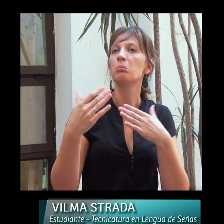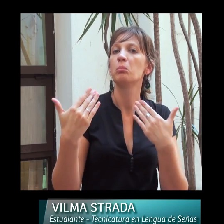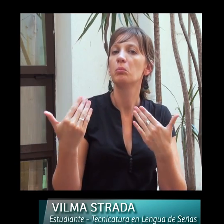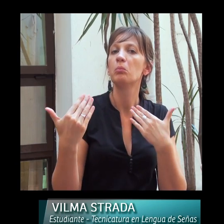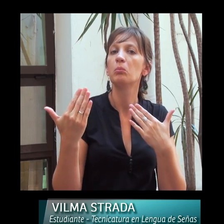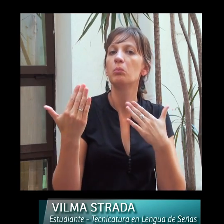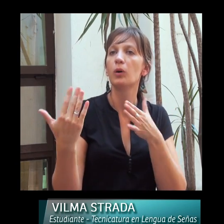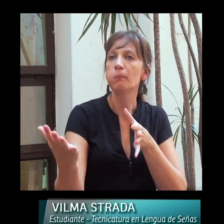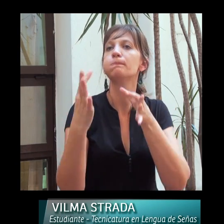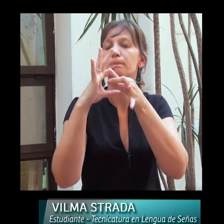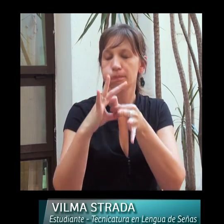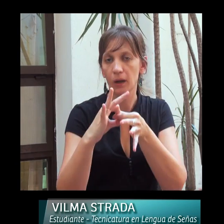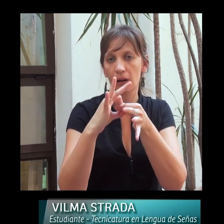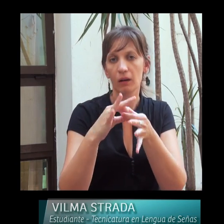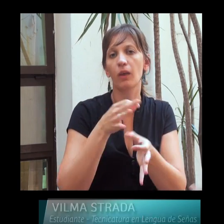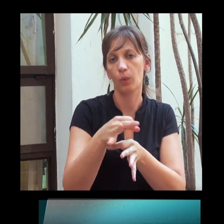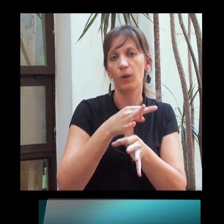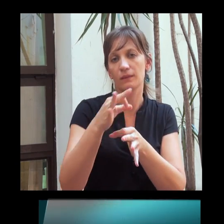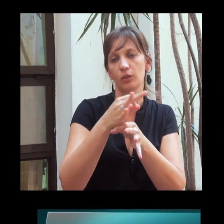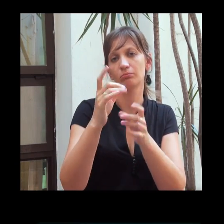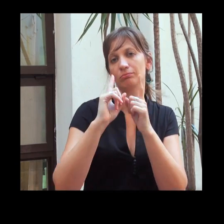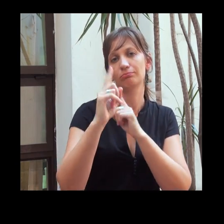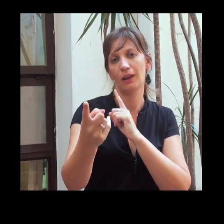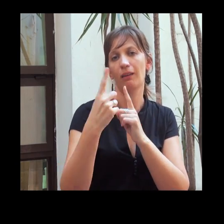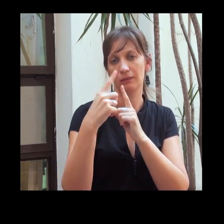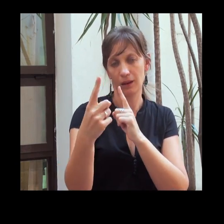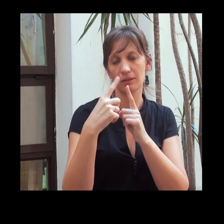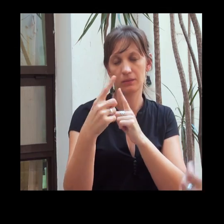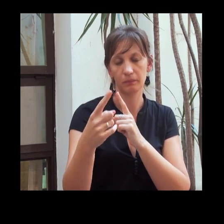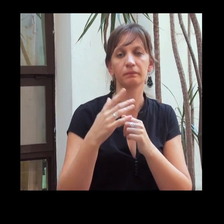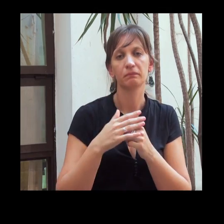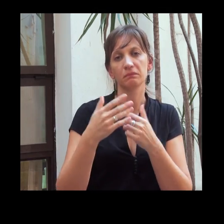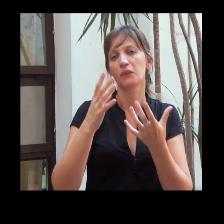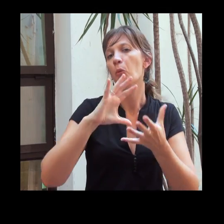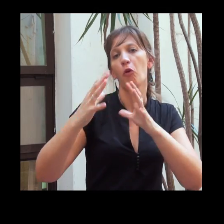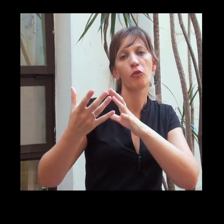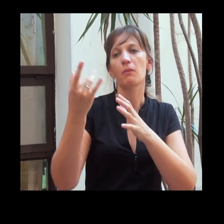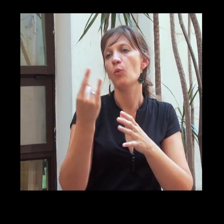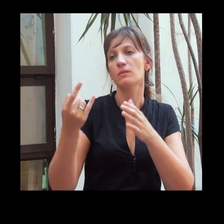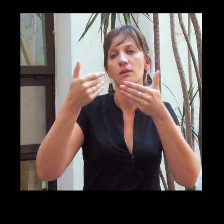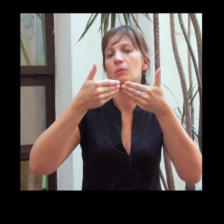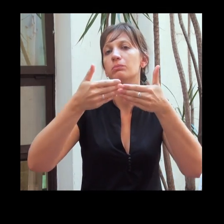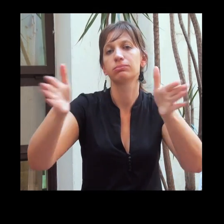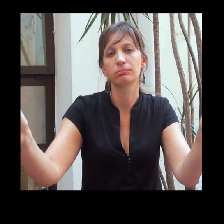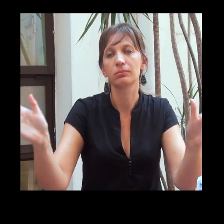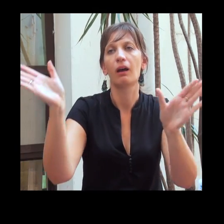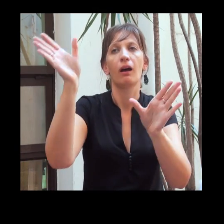este podría estar relacionado con esta forma más que la UNED pretende expandirse